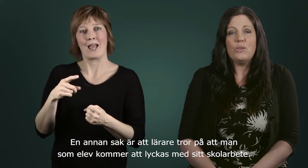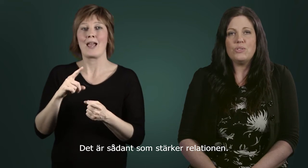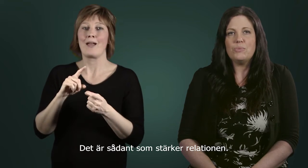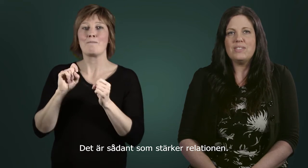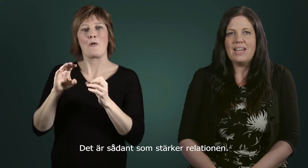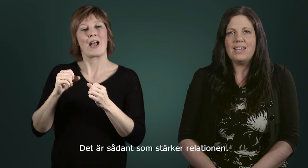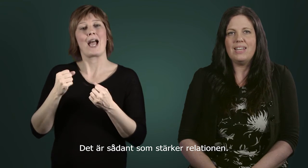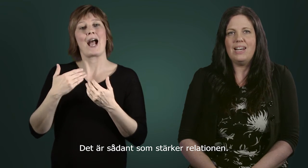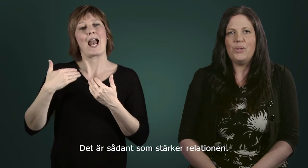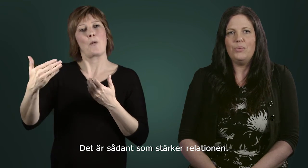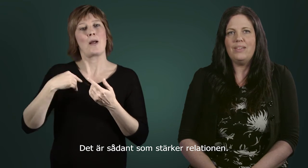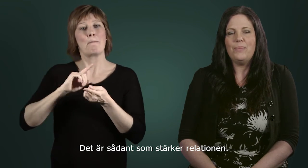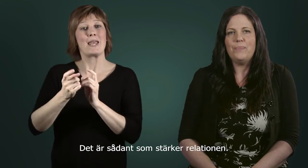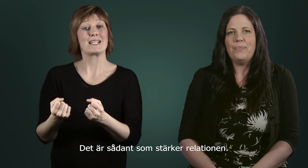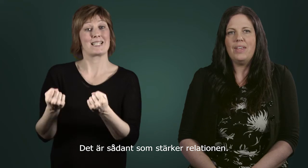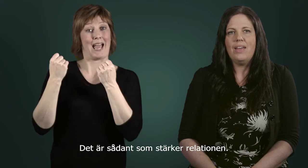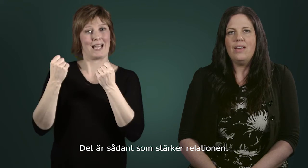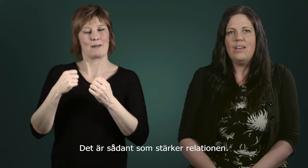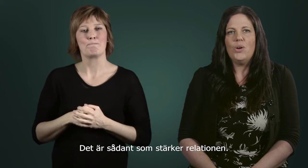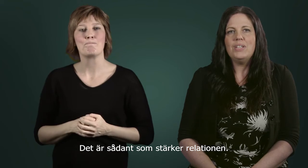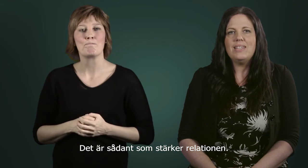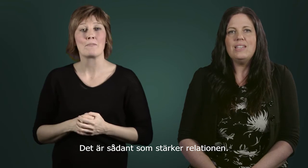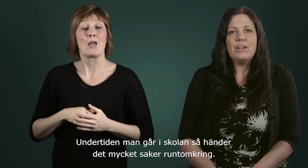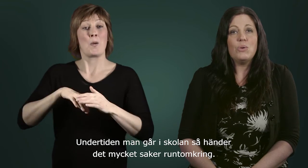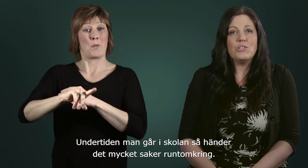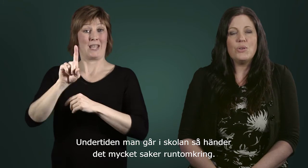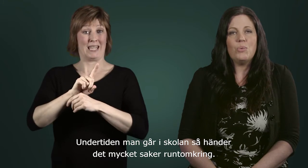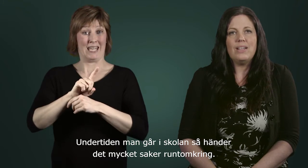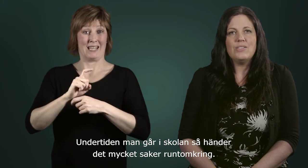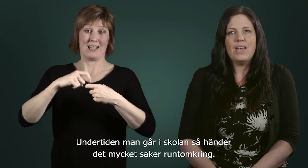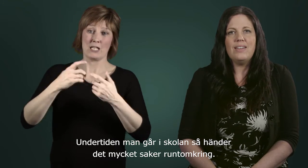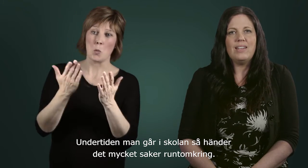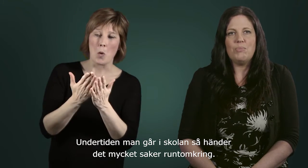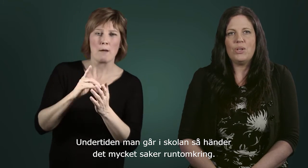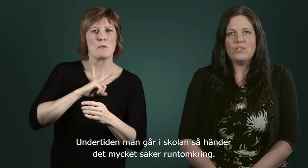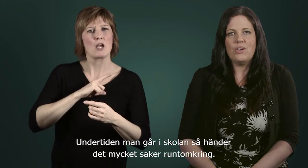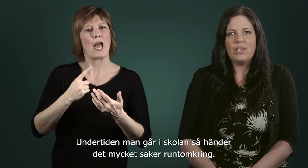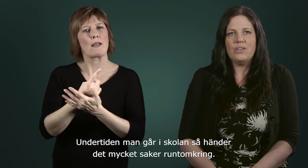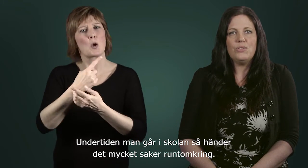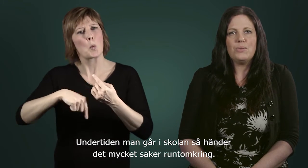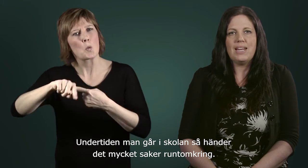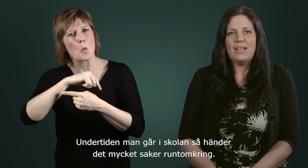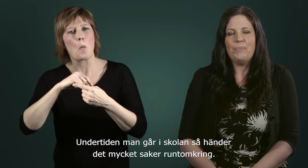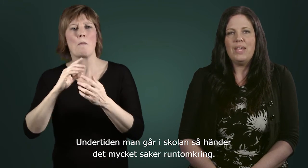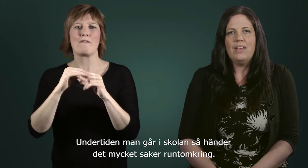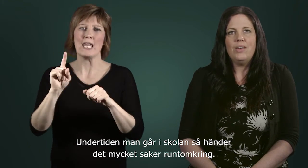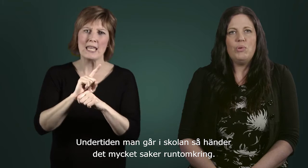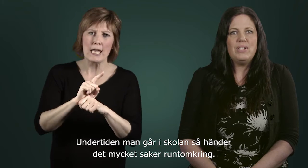sånt som stärker relationen. Under tiden man går i skolan så händer det mycket saker runt omkring. På